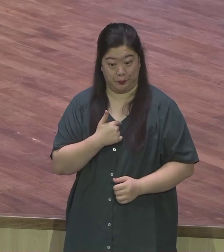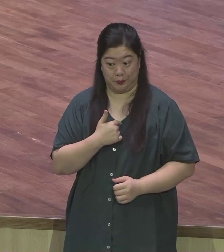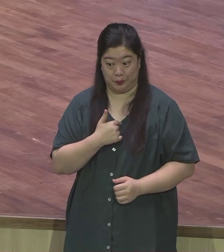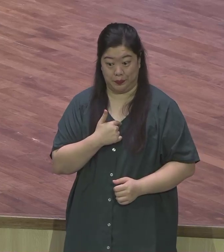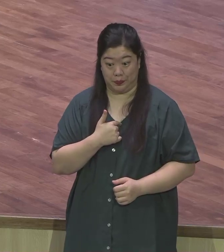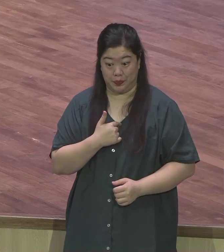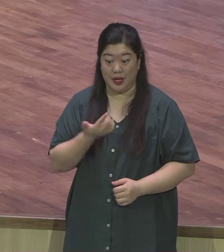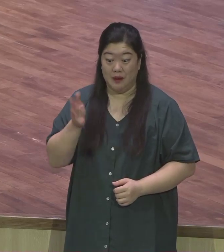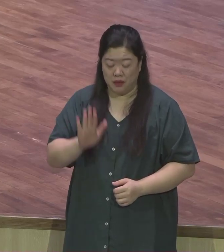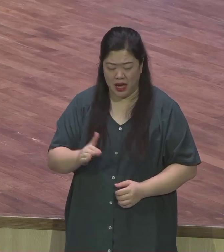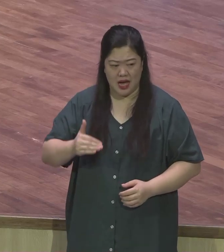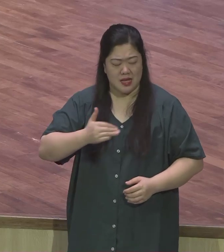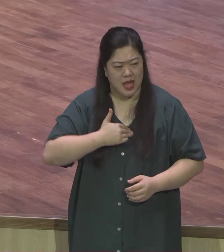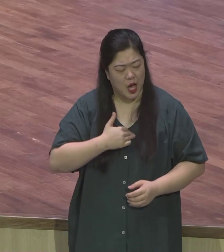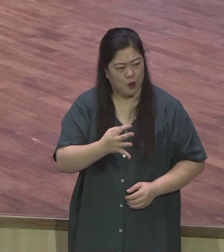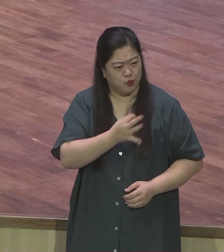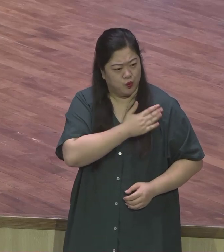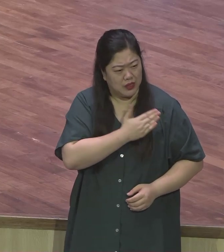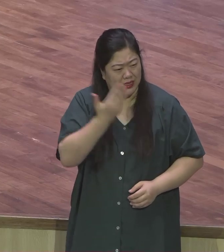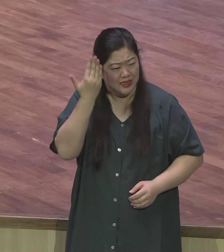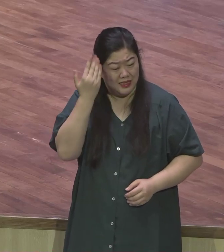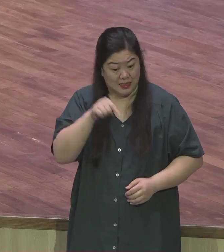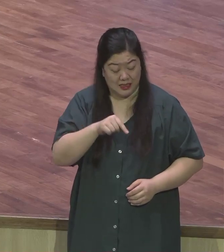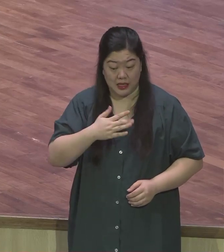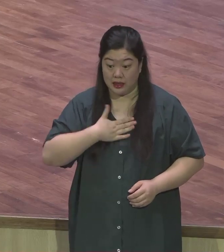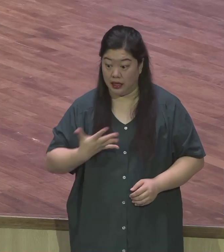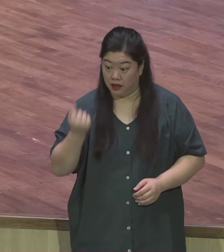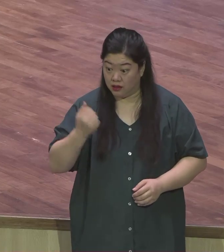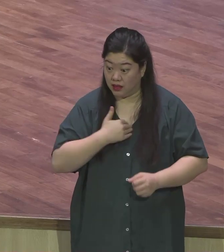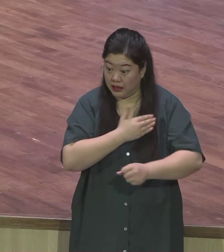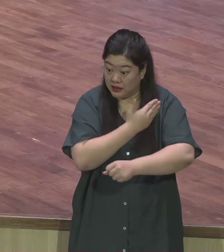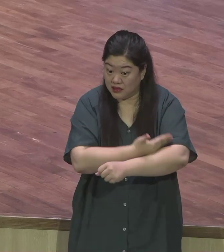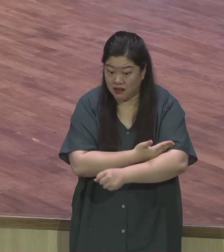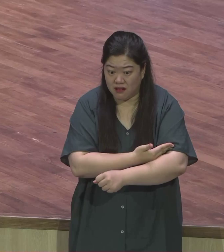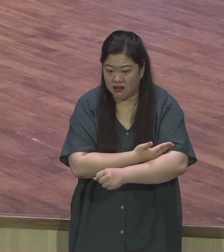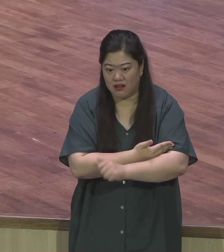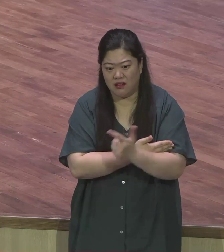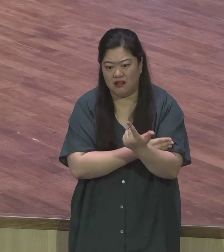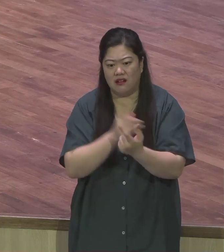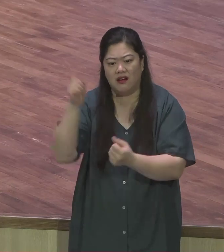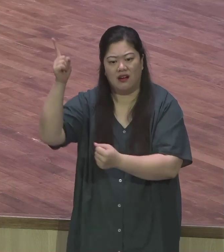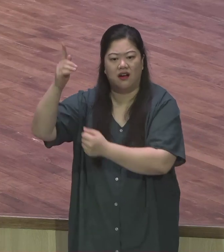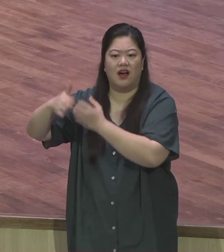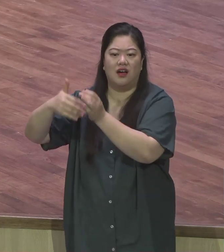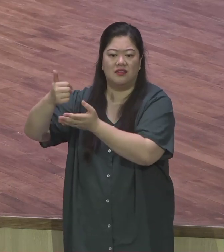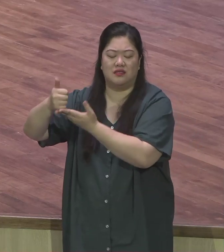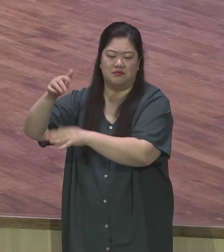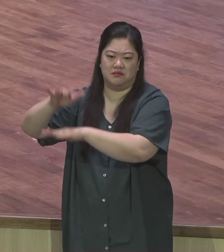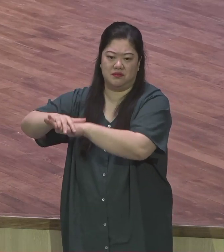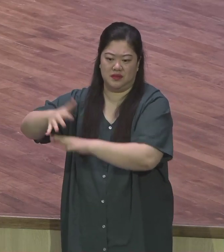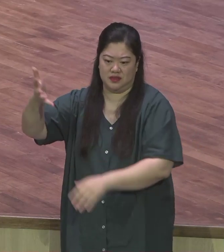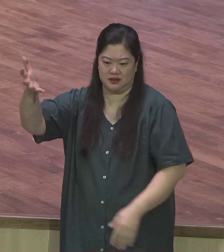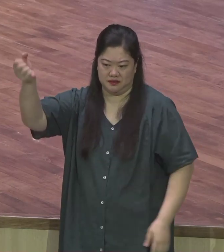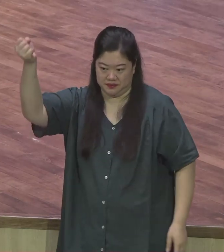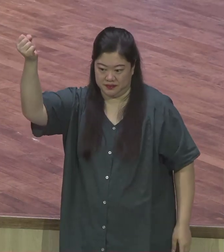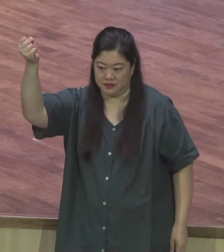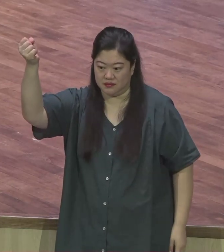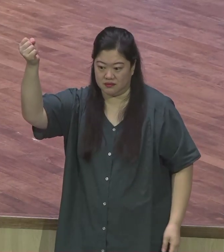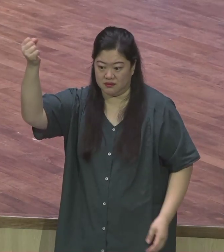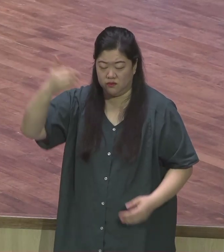하나님께서 주관하고 하나님께서 운행하시기 때문에 모든 것이 하나님의 손에 주어져 있다는 것입니다 따라서